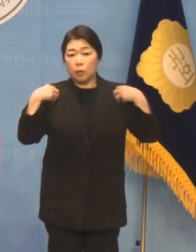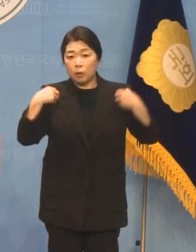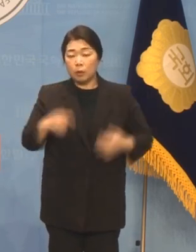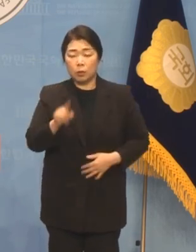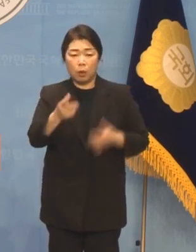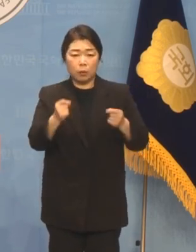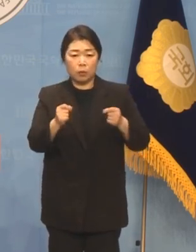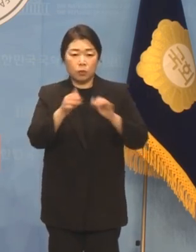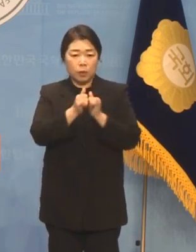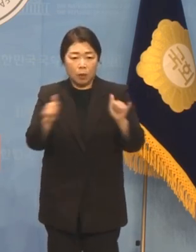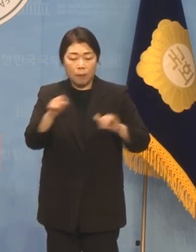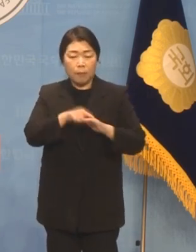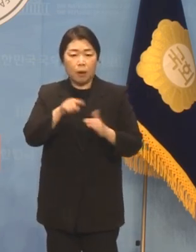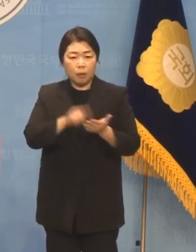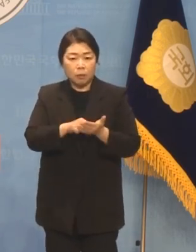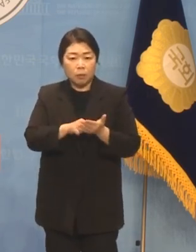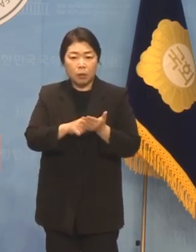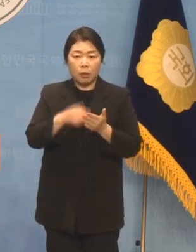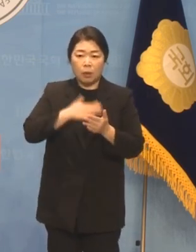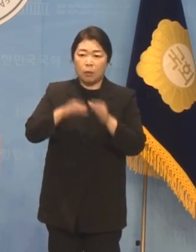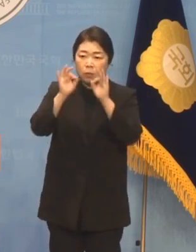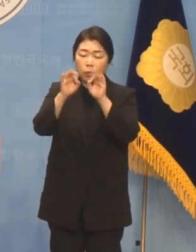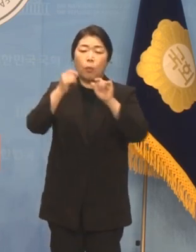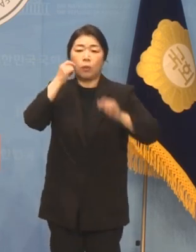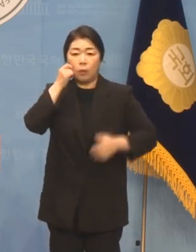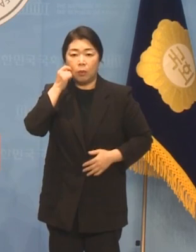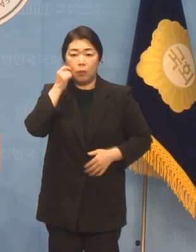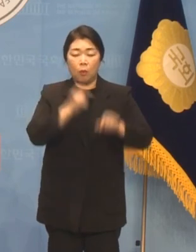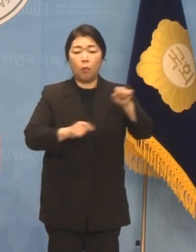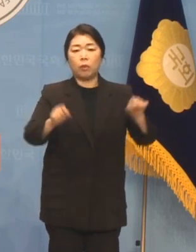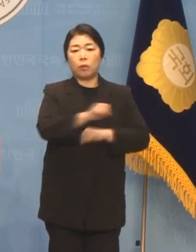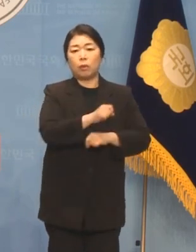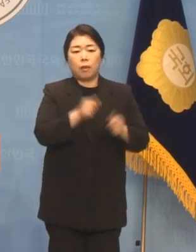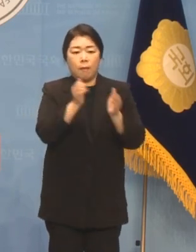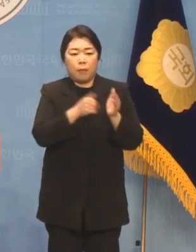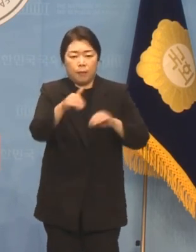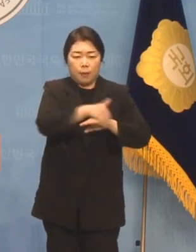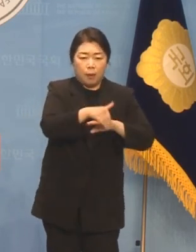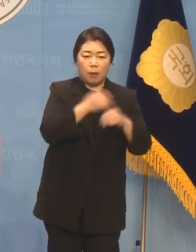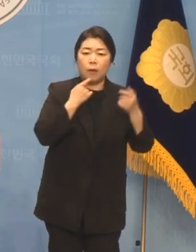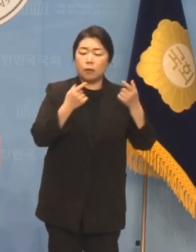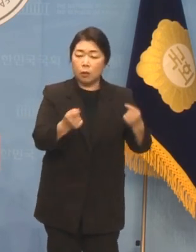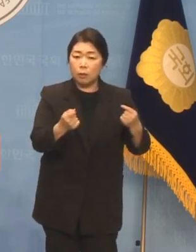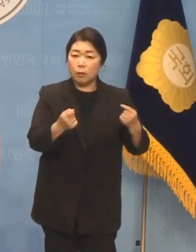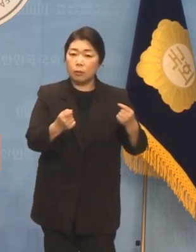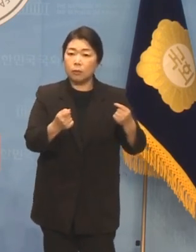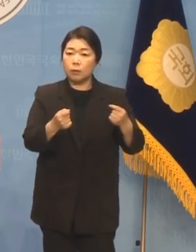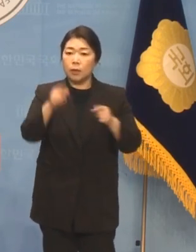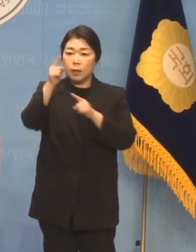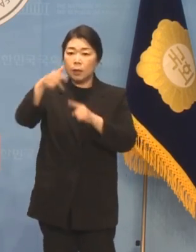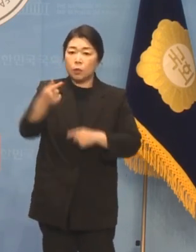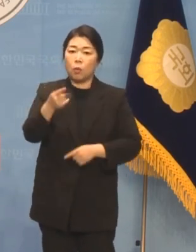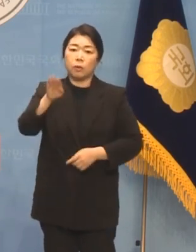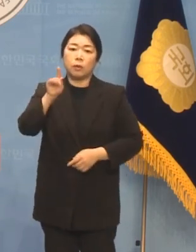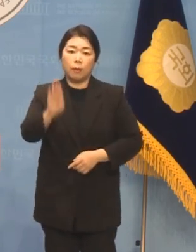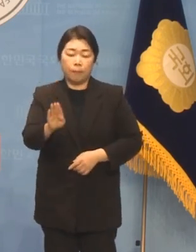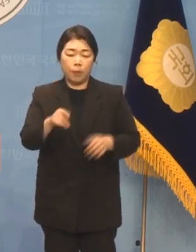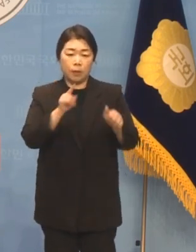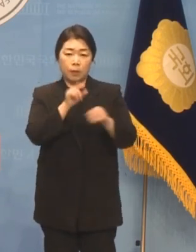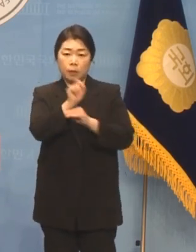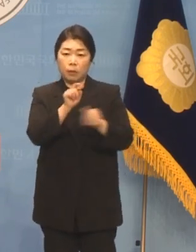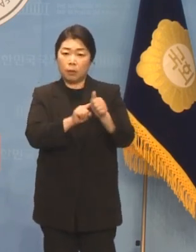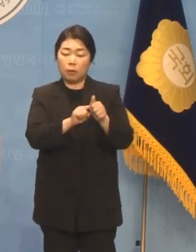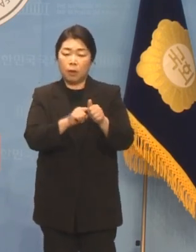이러한 국민의 마음을 헤아리기는커녕 마치 비밀작전 수행하듯이 이종섭 대사를 해외로